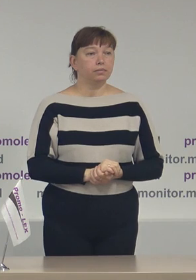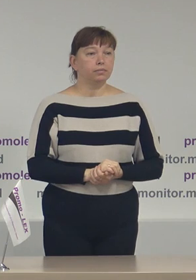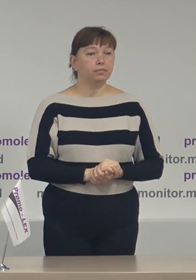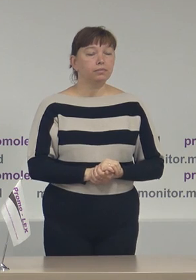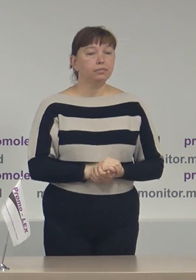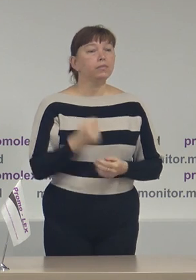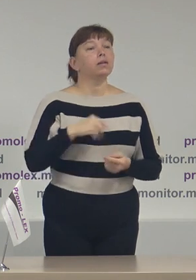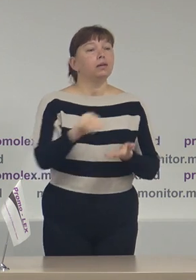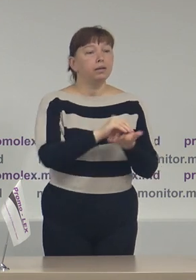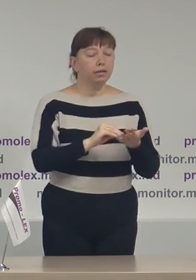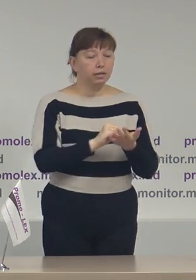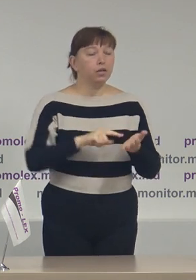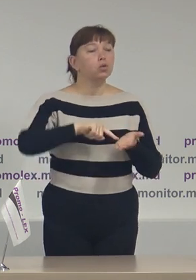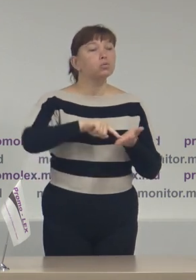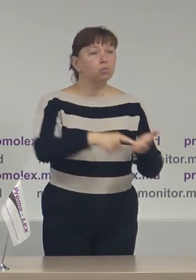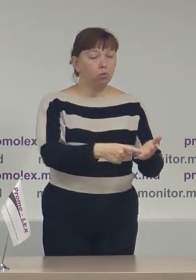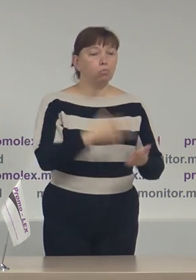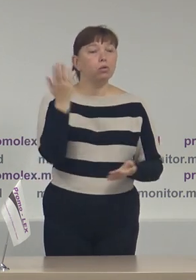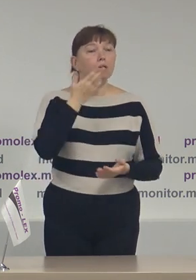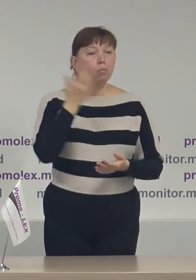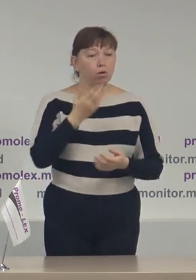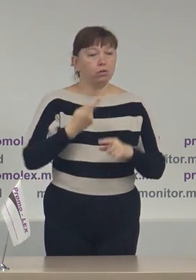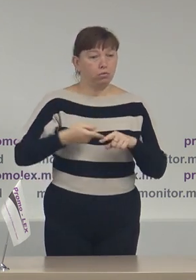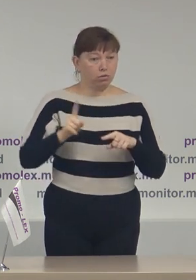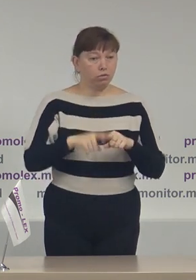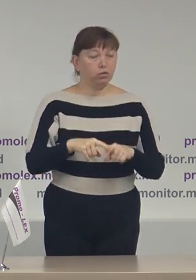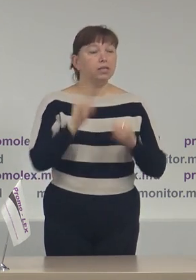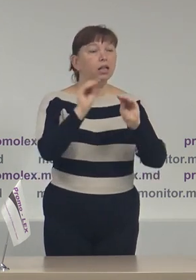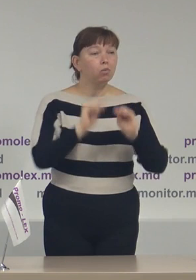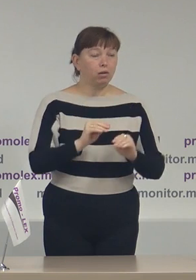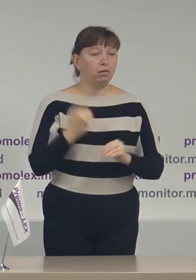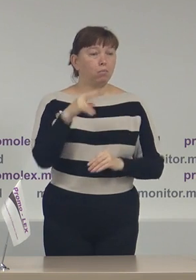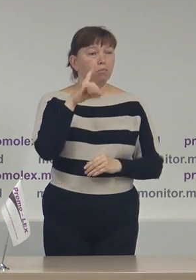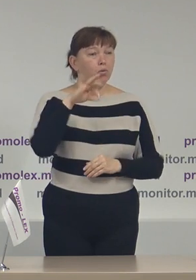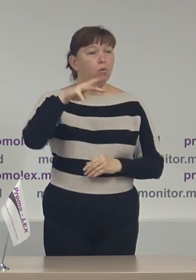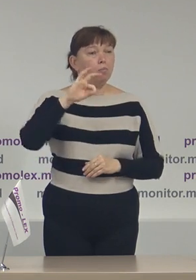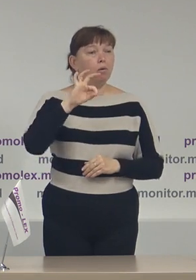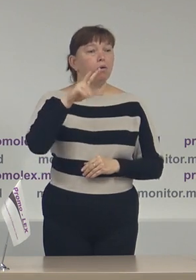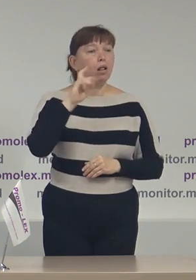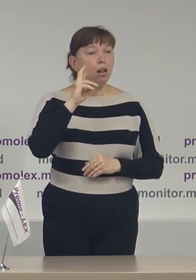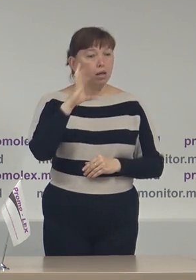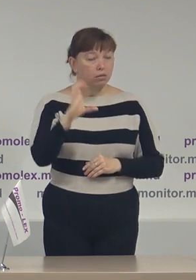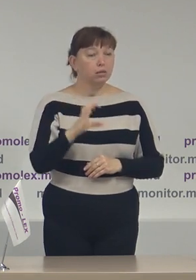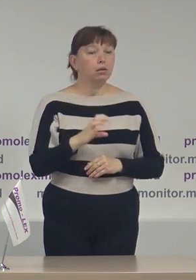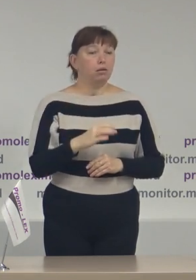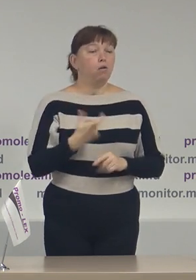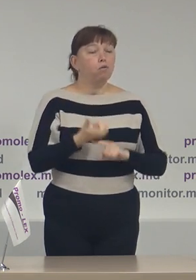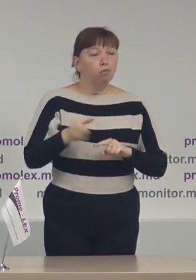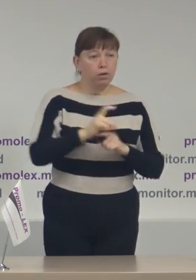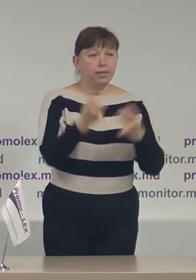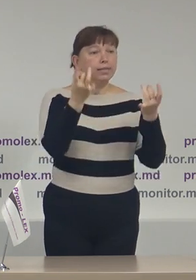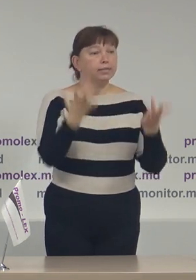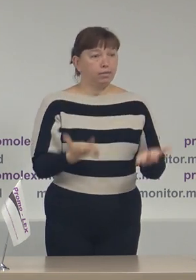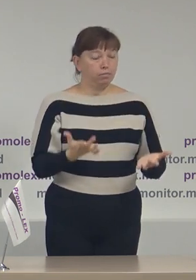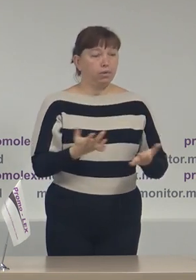Reiterez scopul raportelor intermediare elaborate de misiunea Promolex de monitorizare a legilor. Sunt destul de simple.